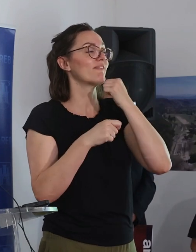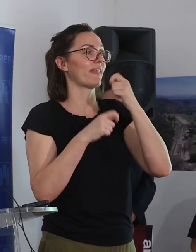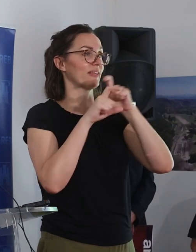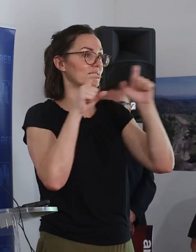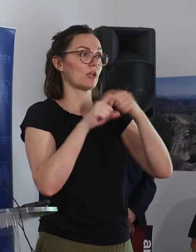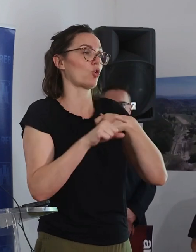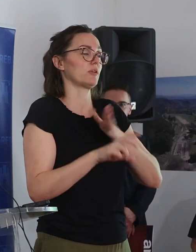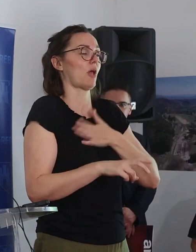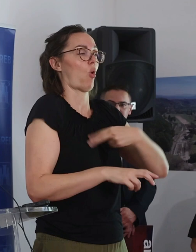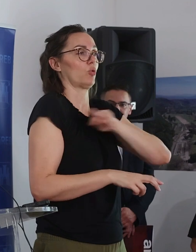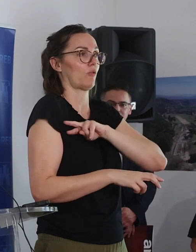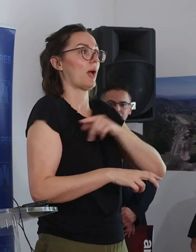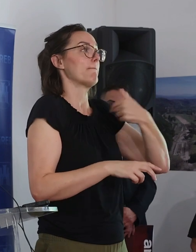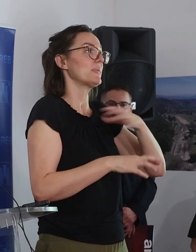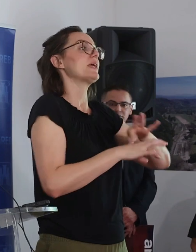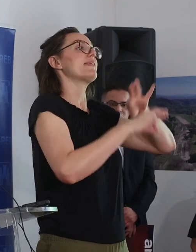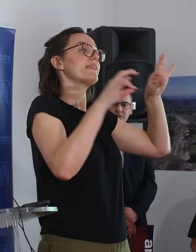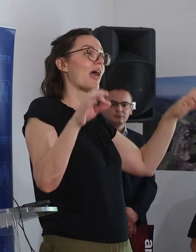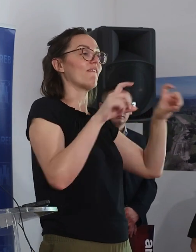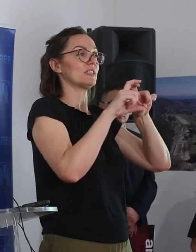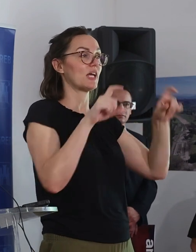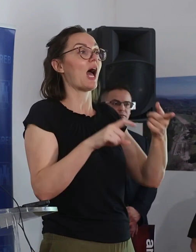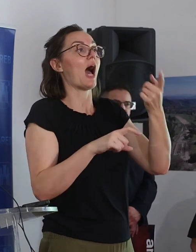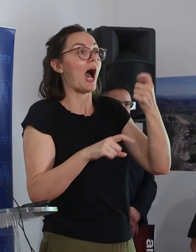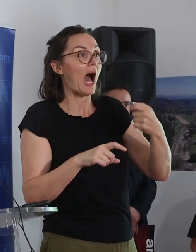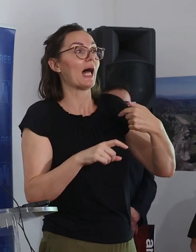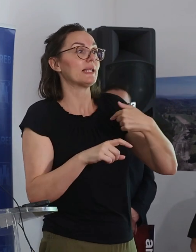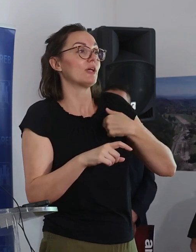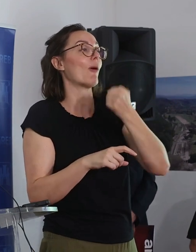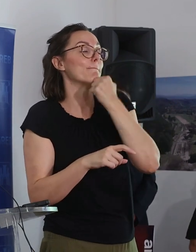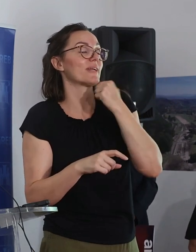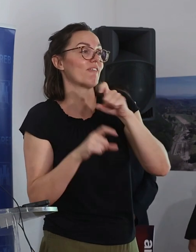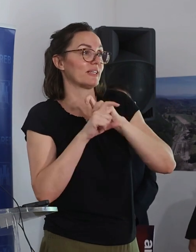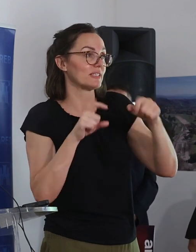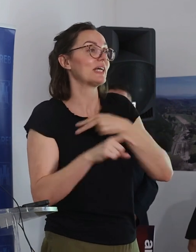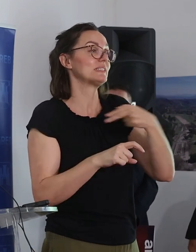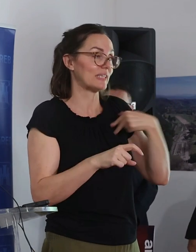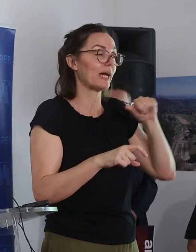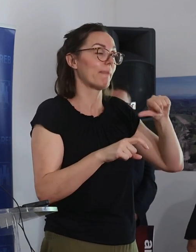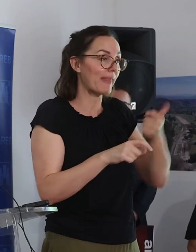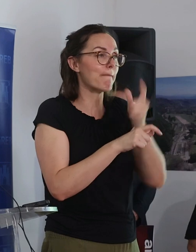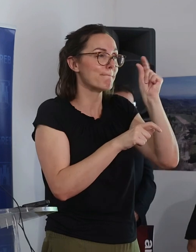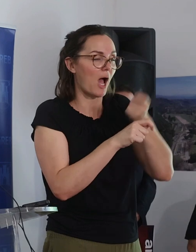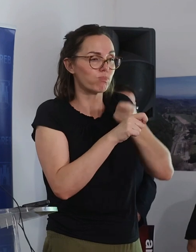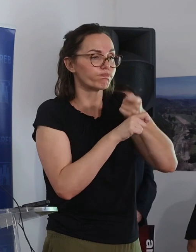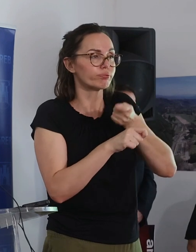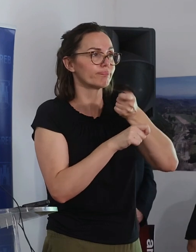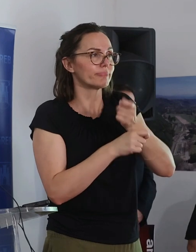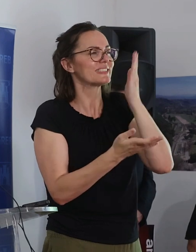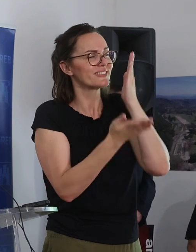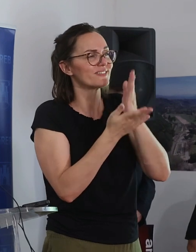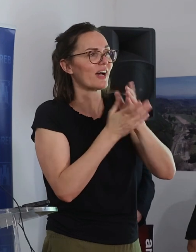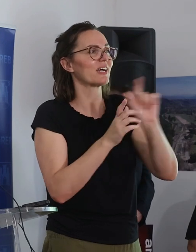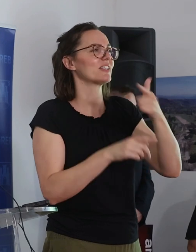Zagreba, naša je nadležnost obnova javnih zgrada, ali u obnovi prijatnih zgrada, grad Zagreb sufinansira obnovu svake